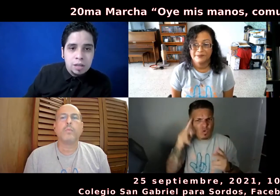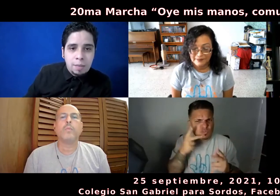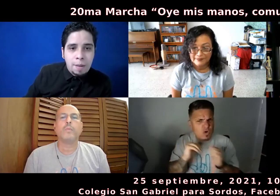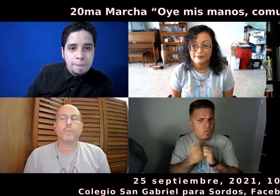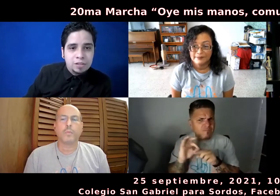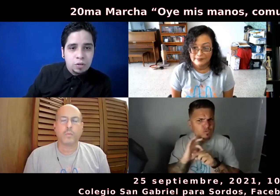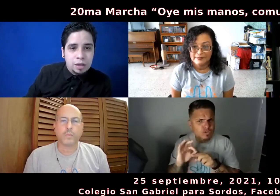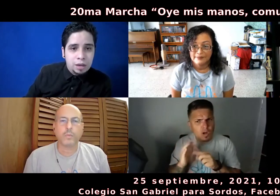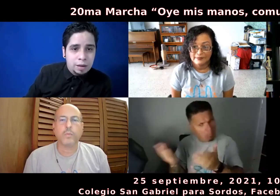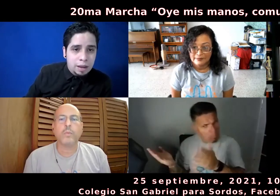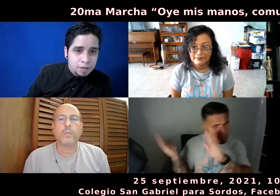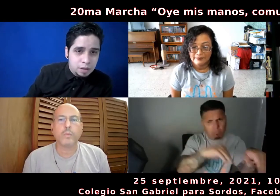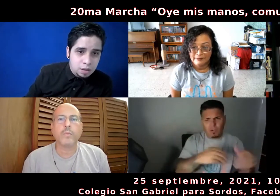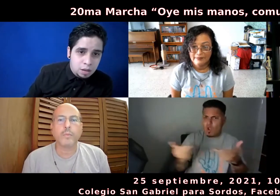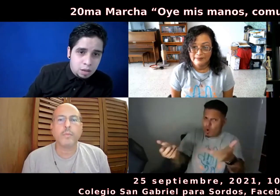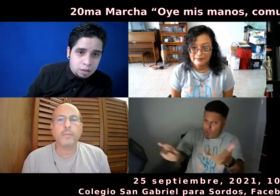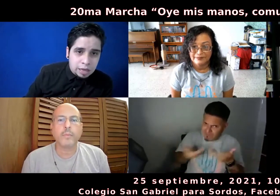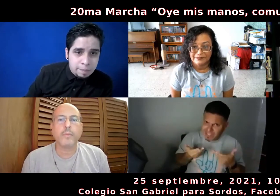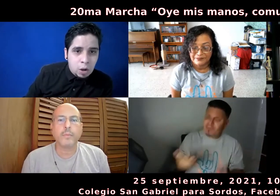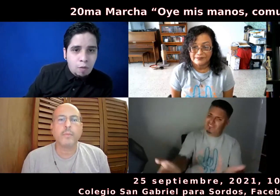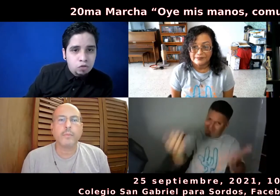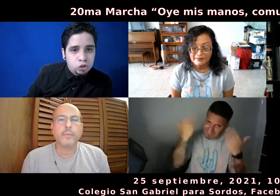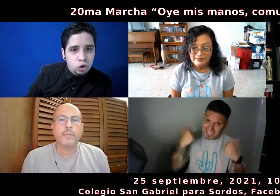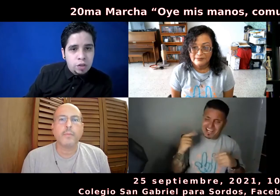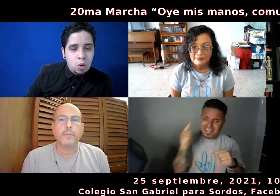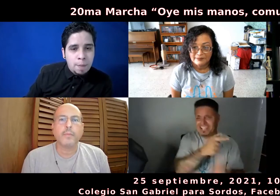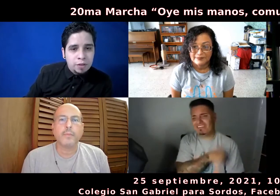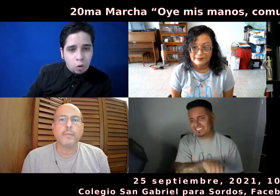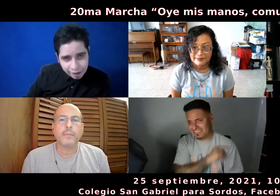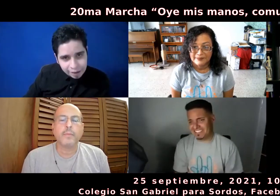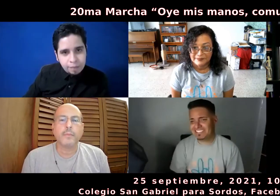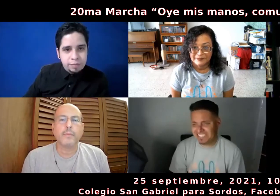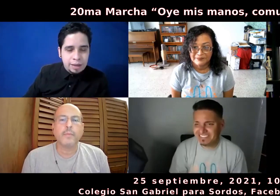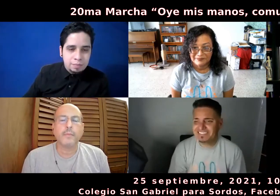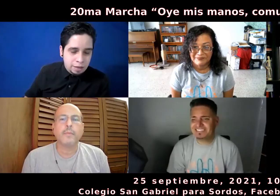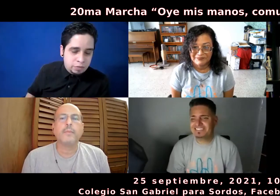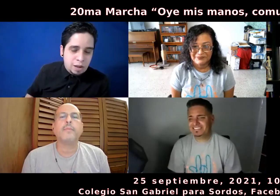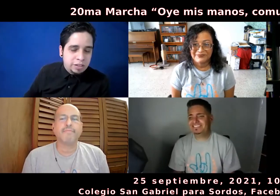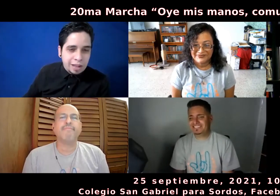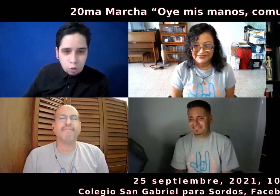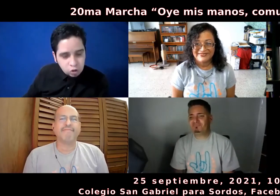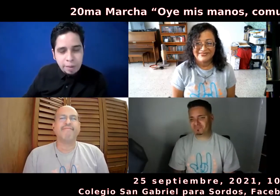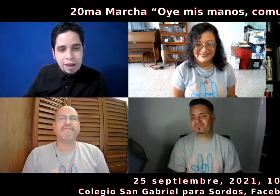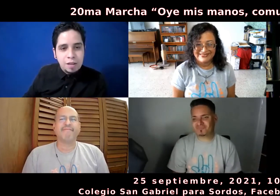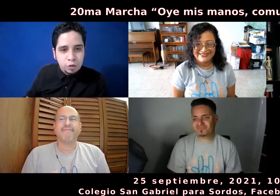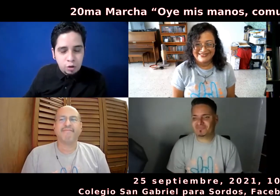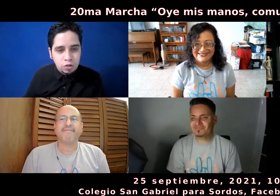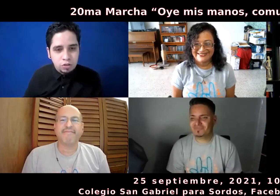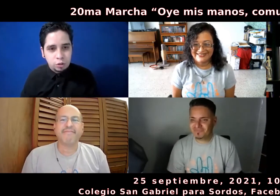también va a haber personas que, ¿verdad? que quieren ver cómo funciona, cómo es el proceso, vengan, si sean curiosos, vengan y disfruten con nosotros.